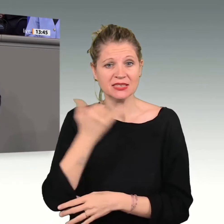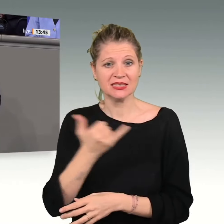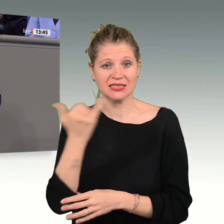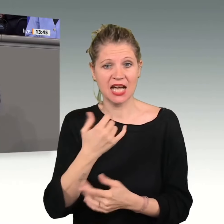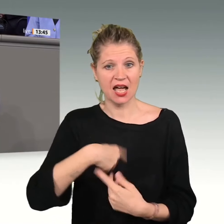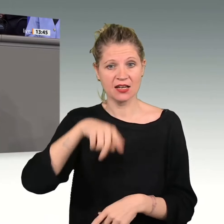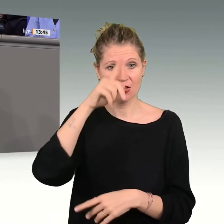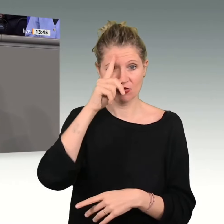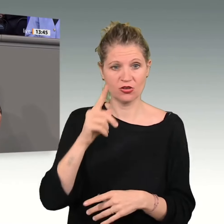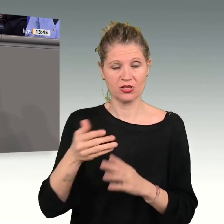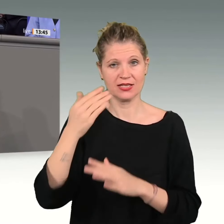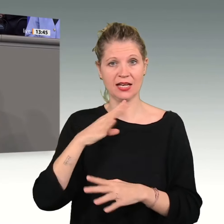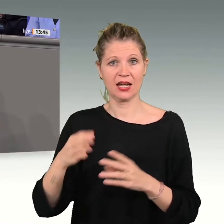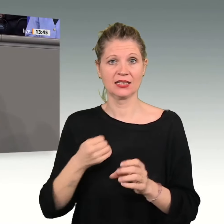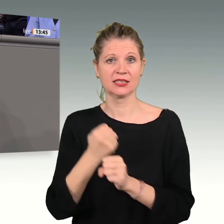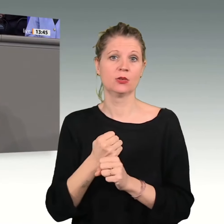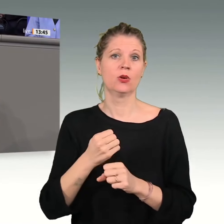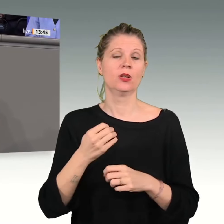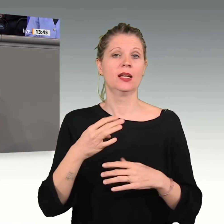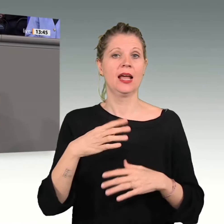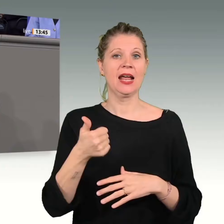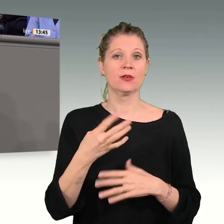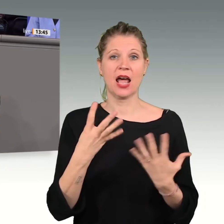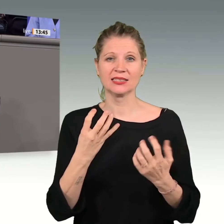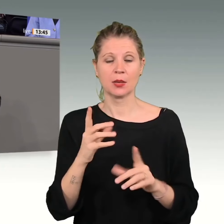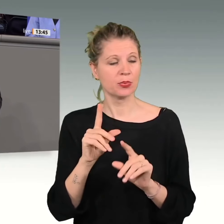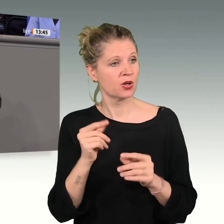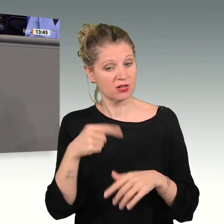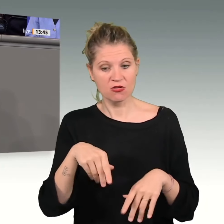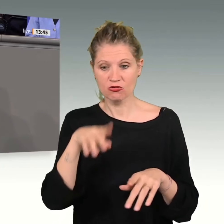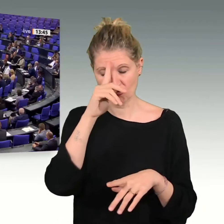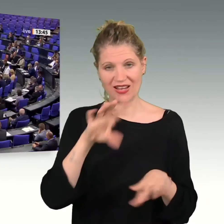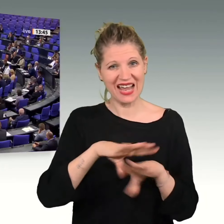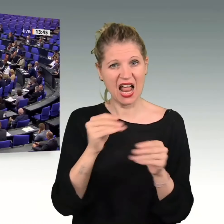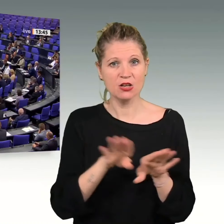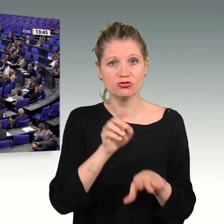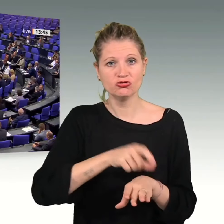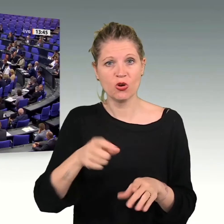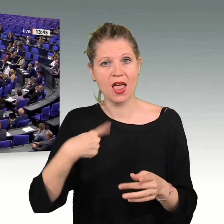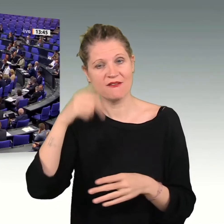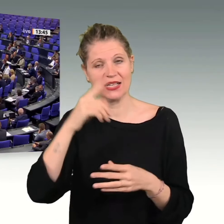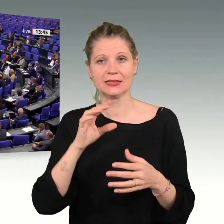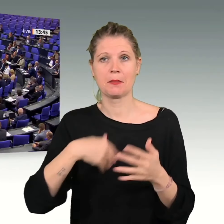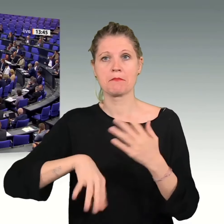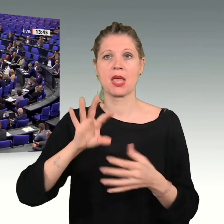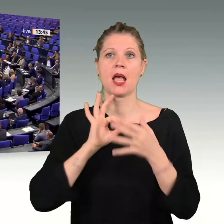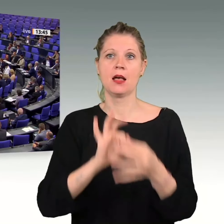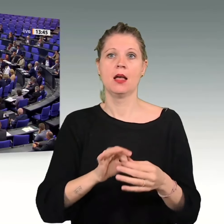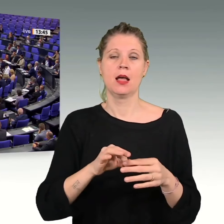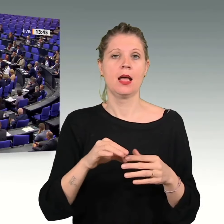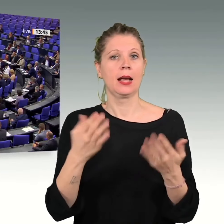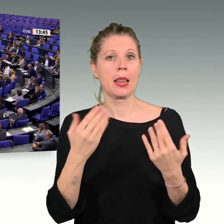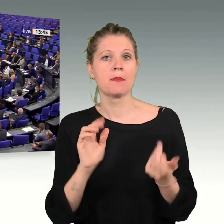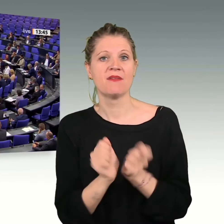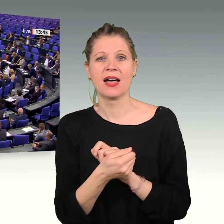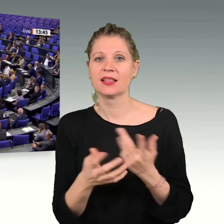Jede Schülerin und jeder Schüler weiß mehr vom Klimawandel als Sie. Und das ist wirklich bitter. Wahrscheinlich kennen Sie die Fakten sogar und trotzdem lügen Sie, dass sich